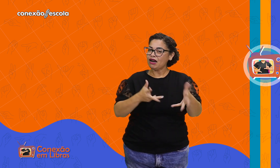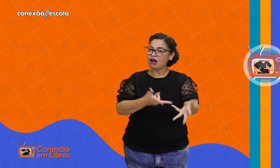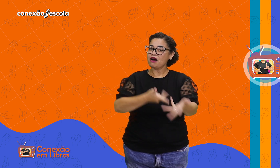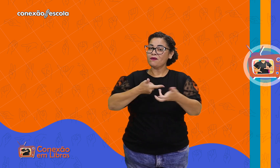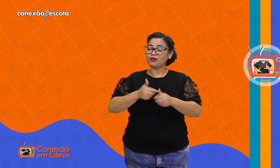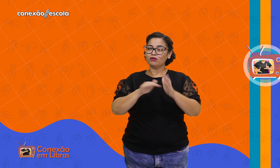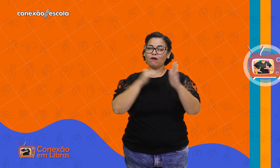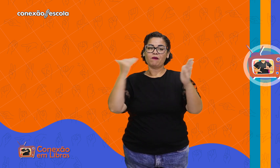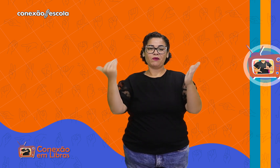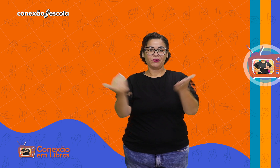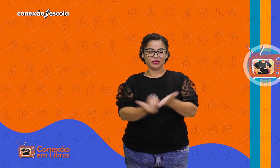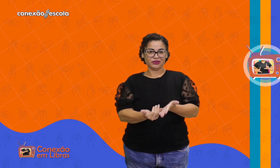acolhedor para todos.